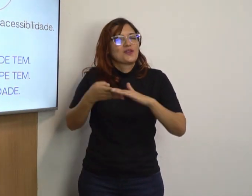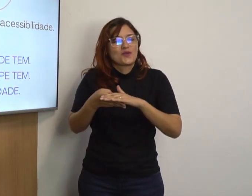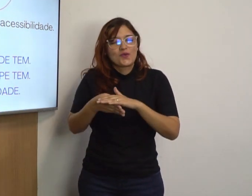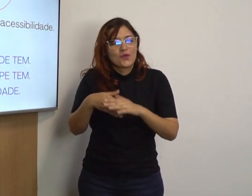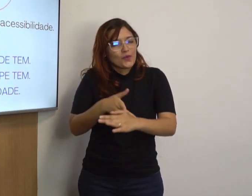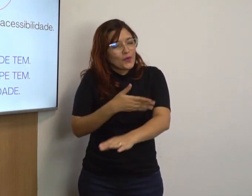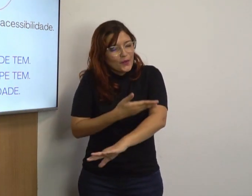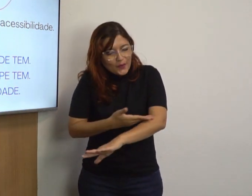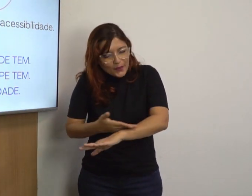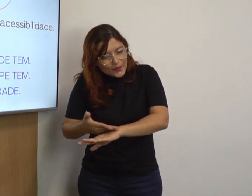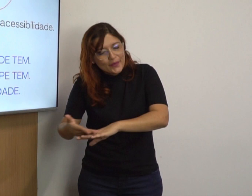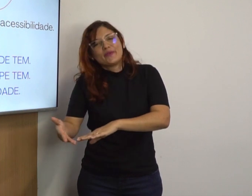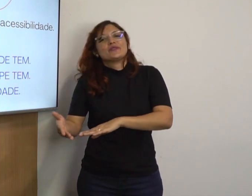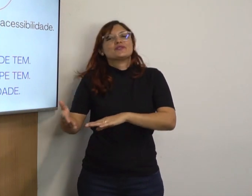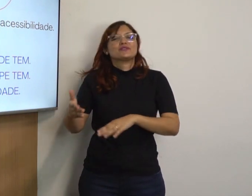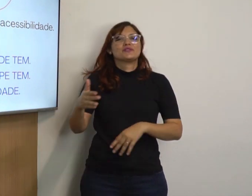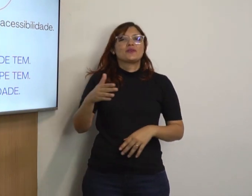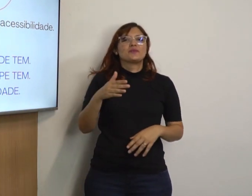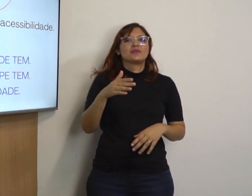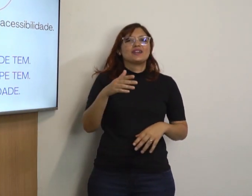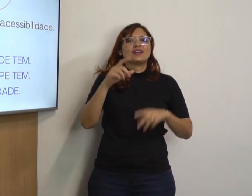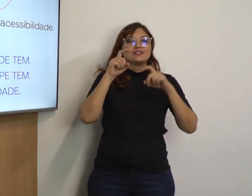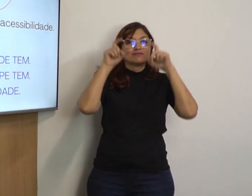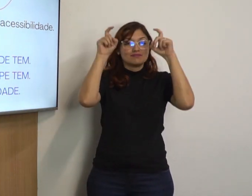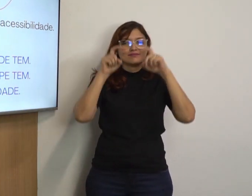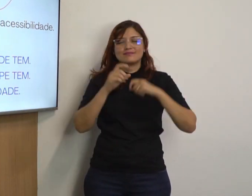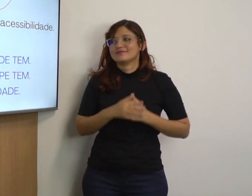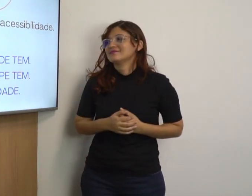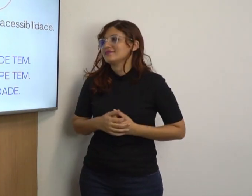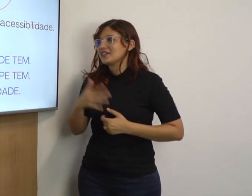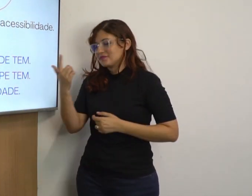Viu, eu já acostumei com a topicalização.